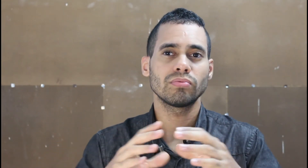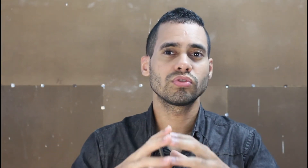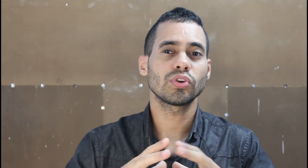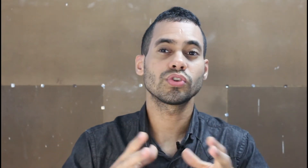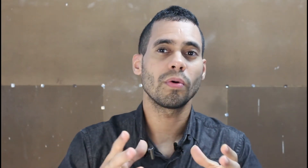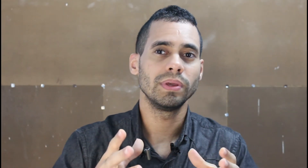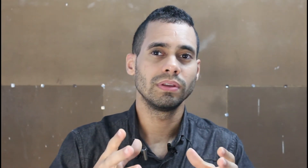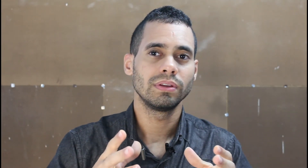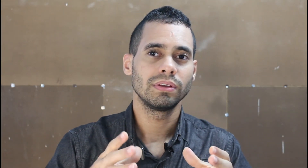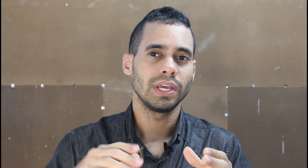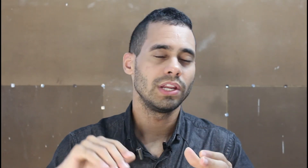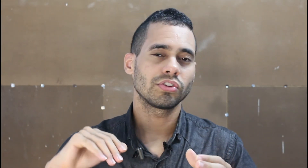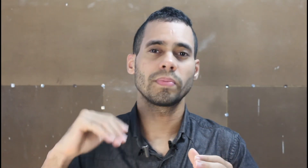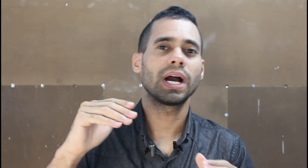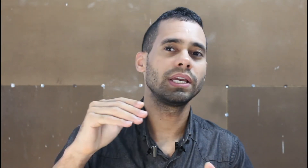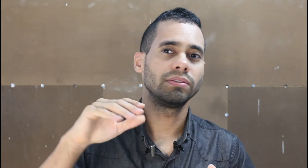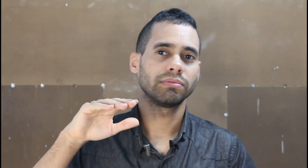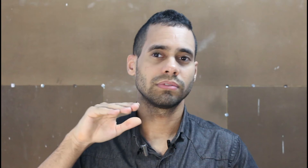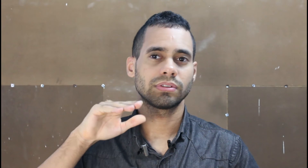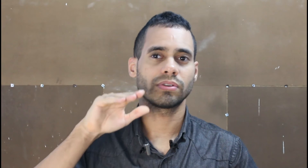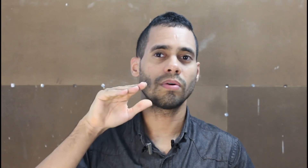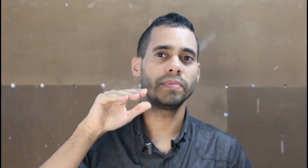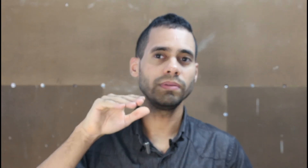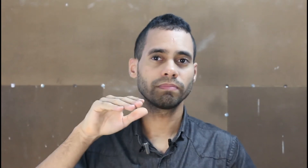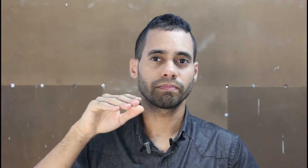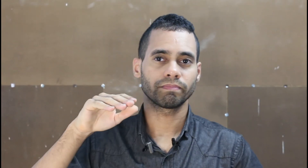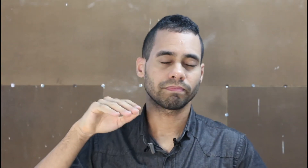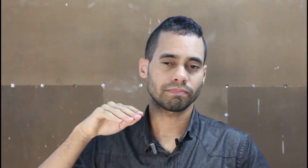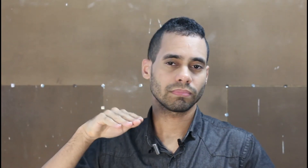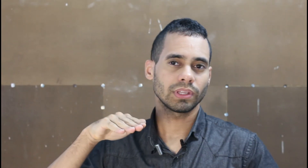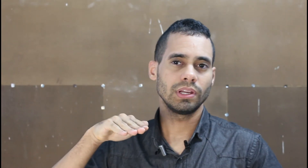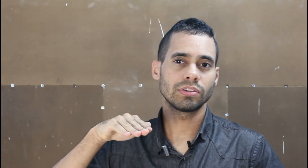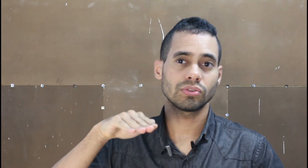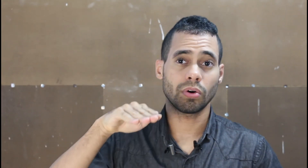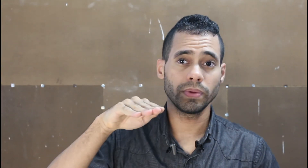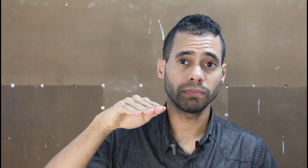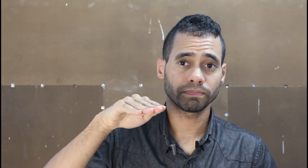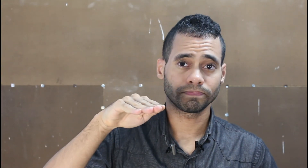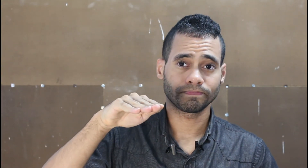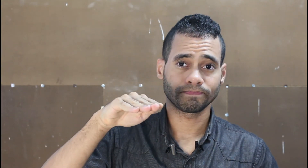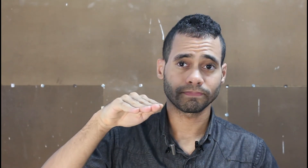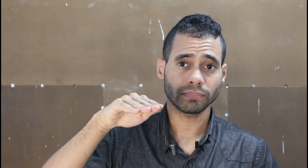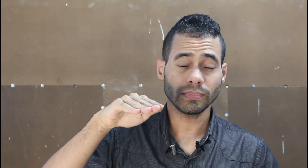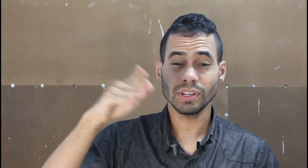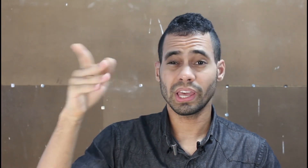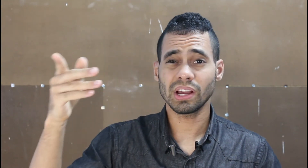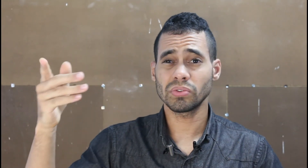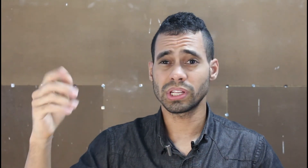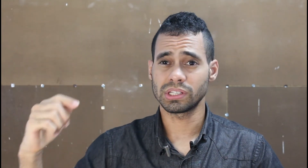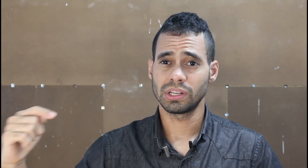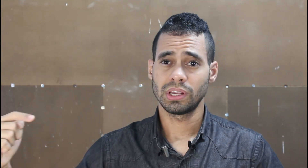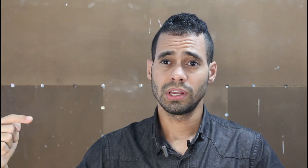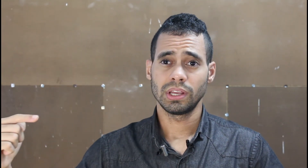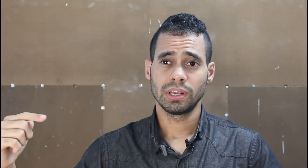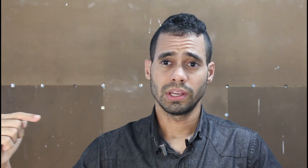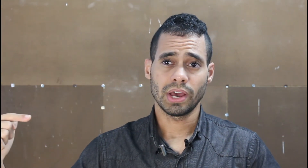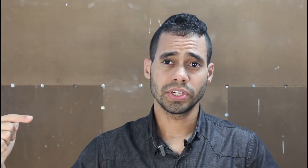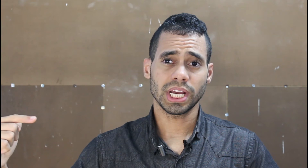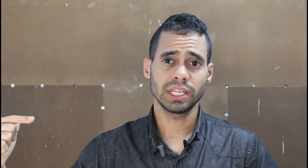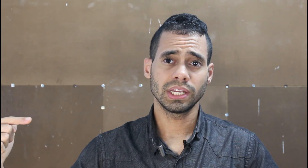não só sobe ele sobe caindo sobe ele sobe o acontece? É uma escadinha